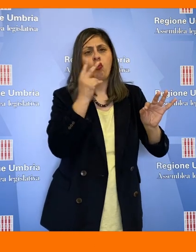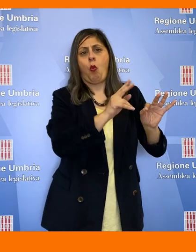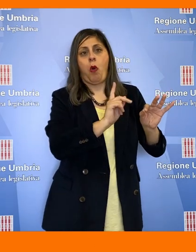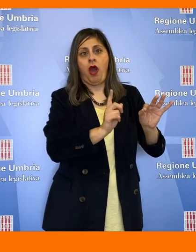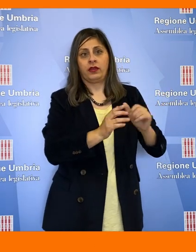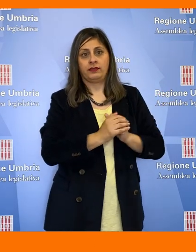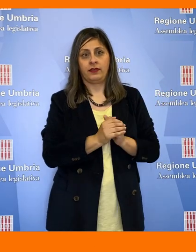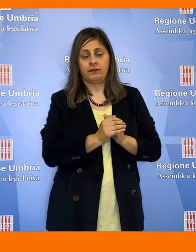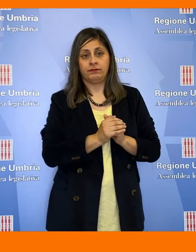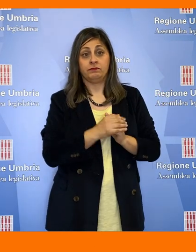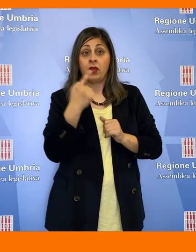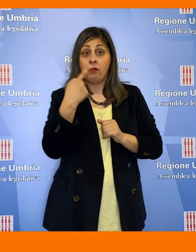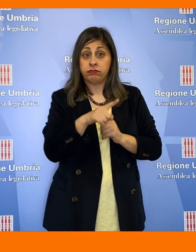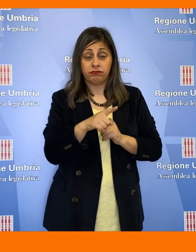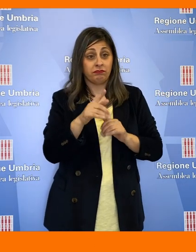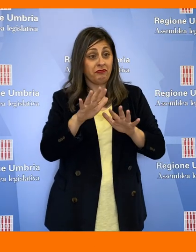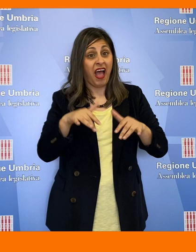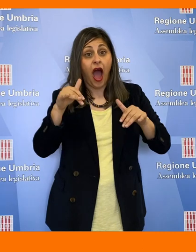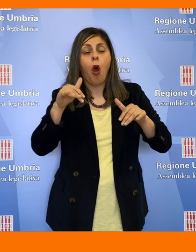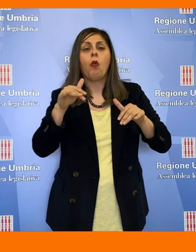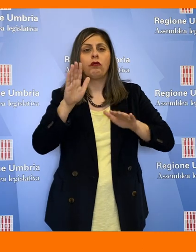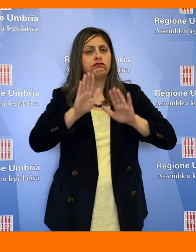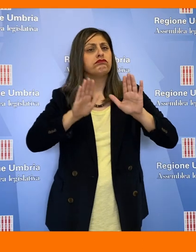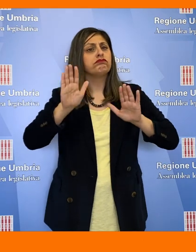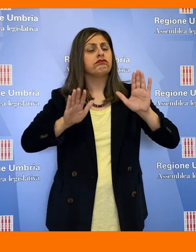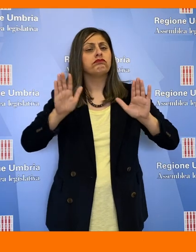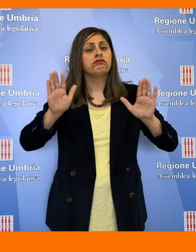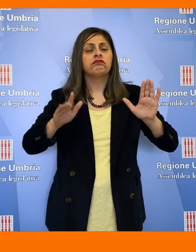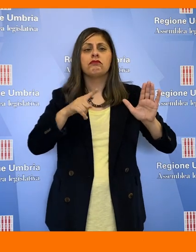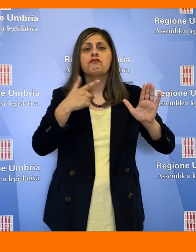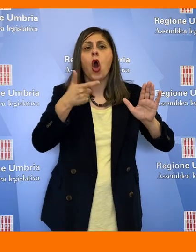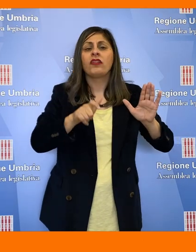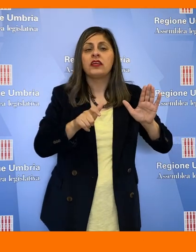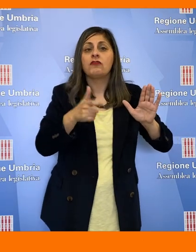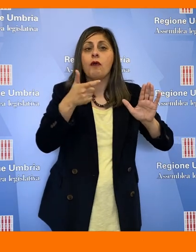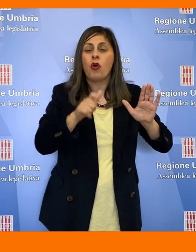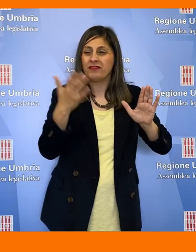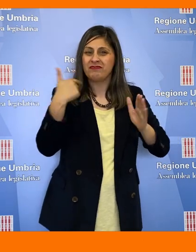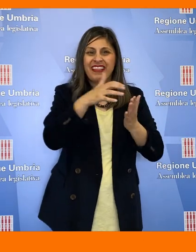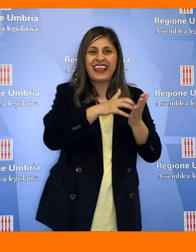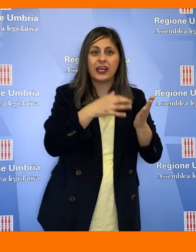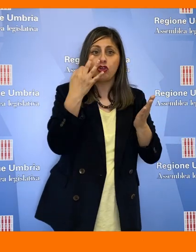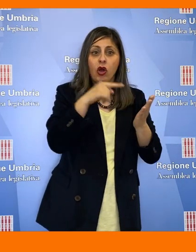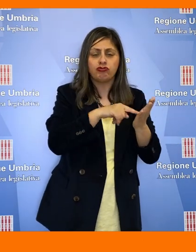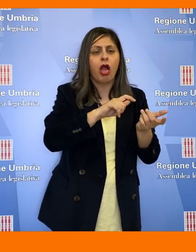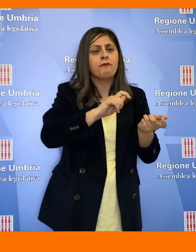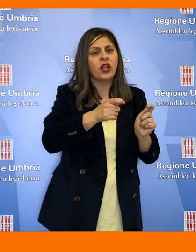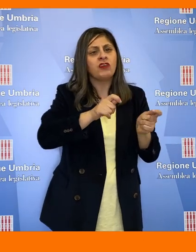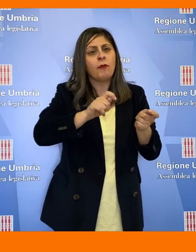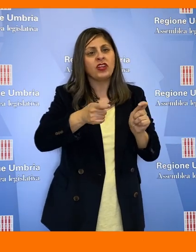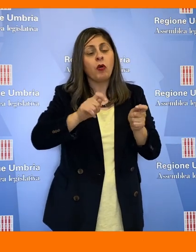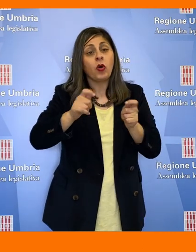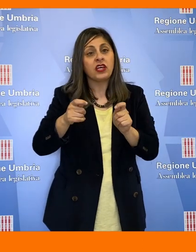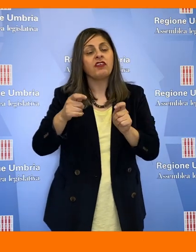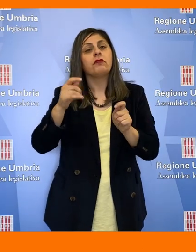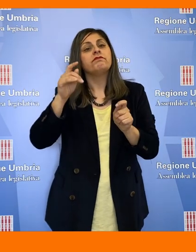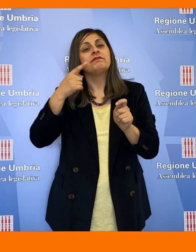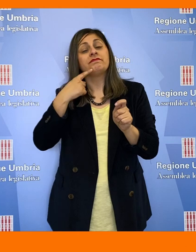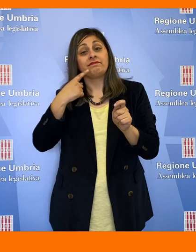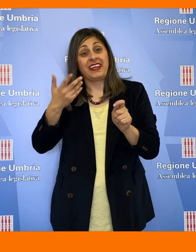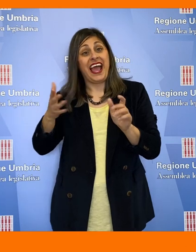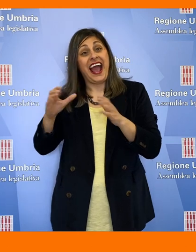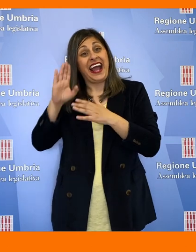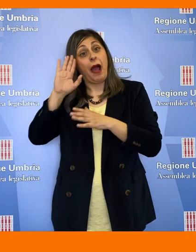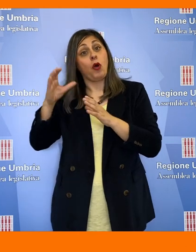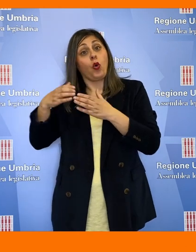cure. L'indispositivo votato dall'Aula è il risultato delle modifiche apportate al testo originale ricependo le